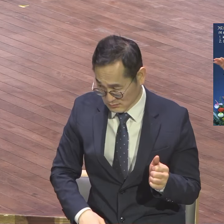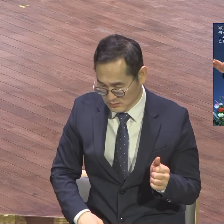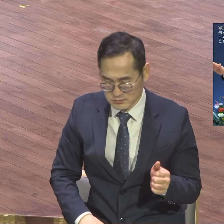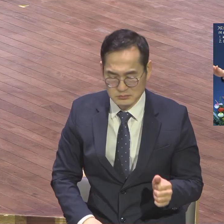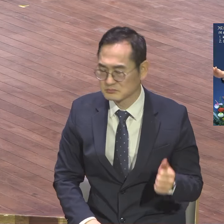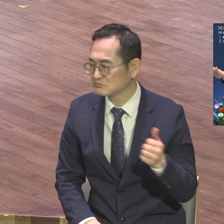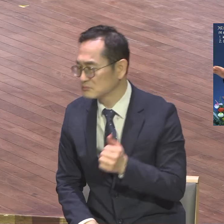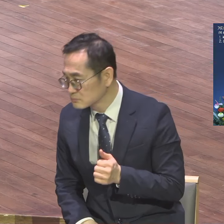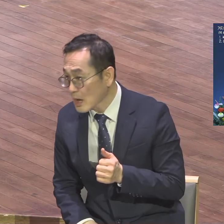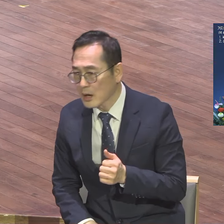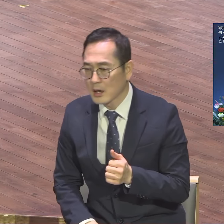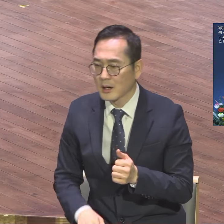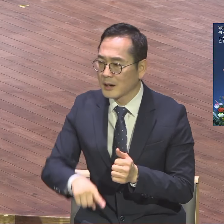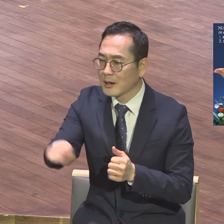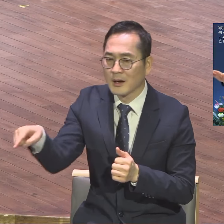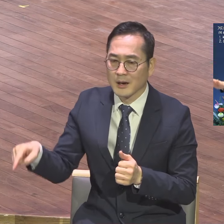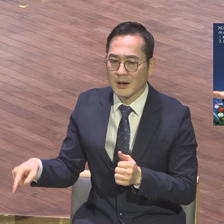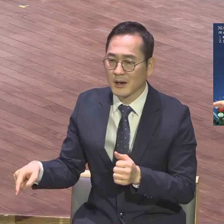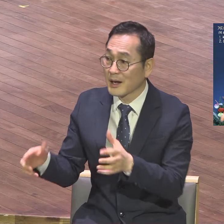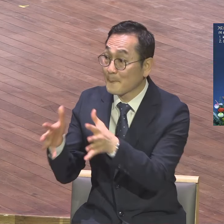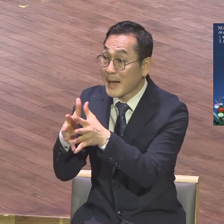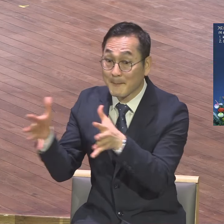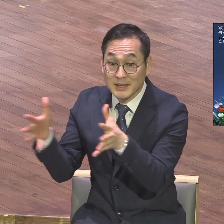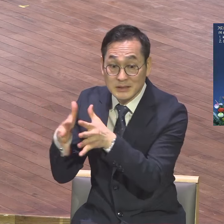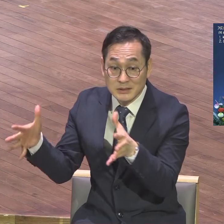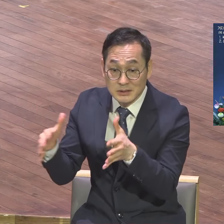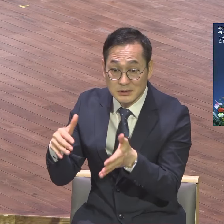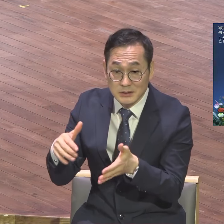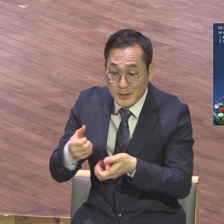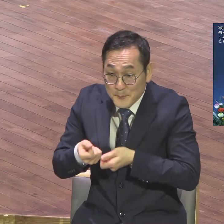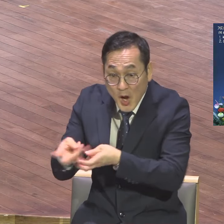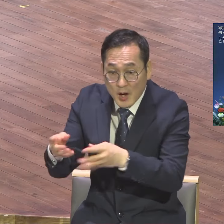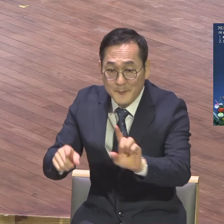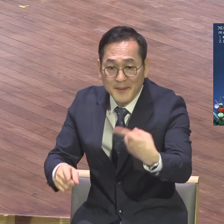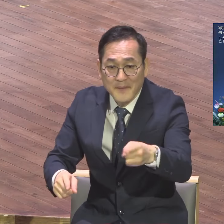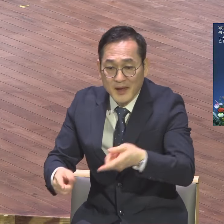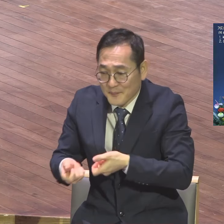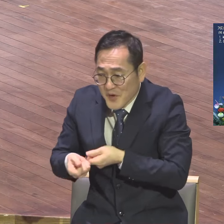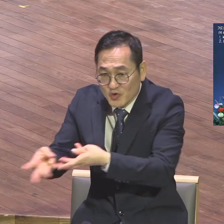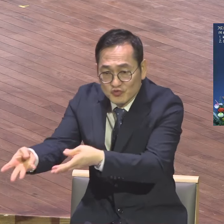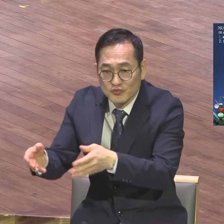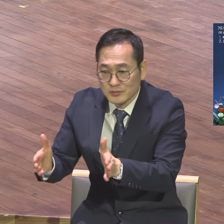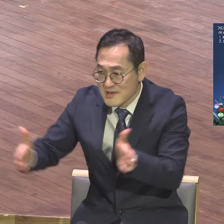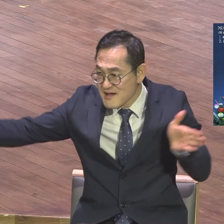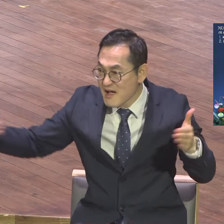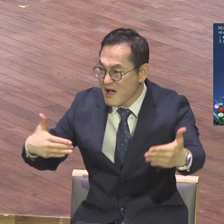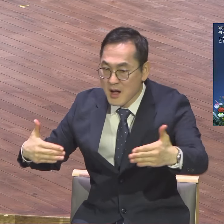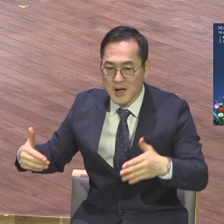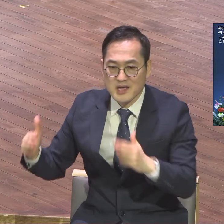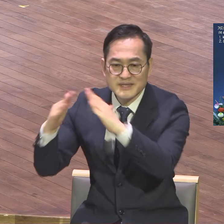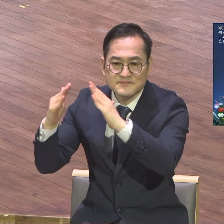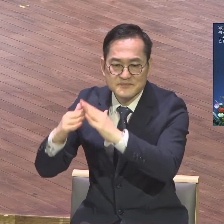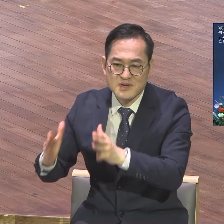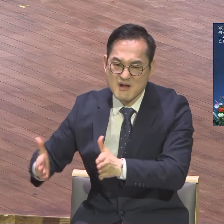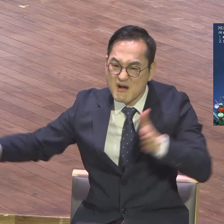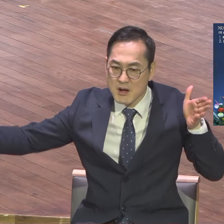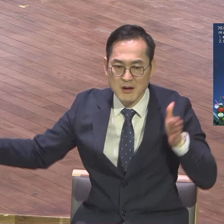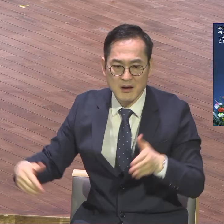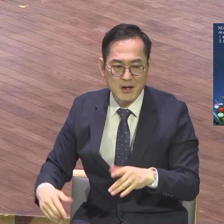100평 아파트 평수 얼마나 너나 처음 봤어. 목사님 장로님 한 번 와서 한 말씀 뭐 말하는데